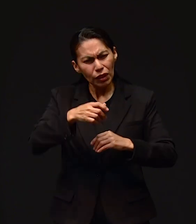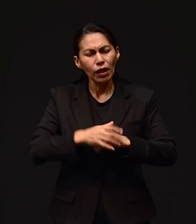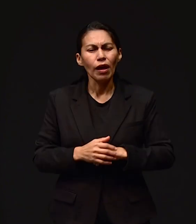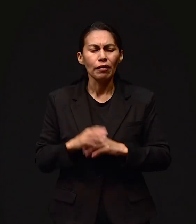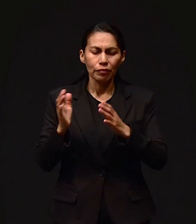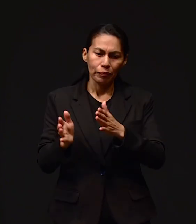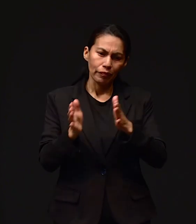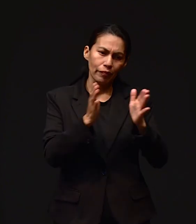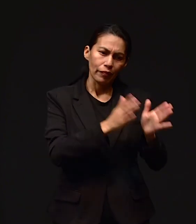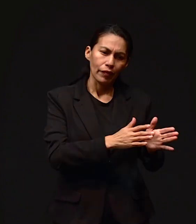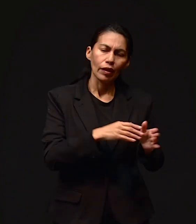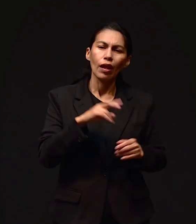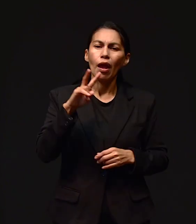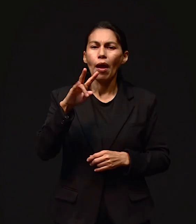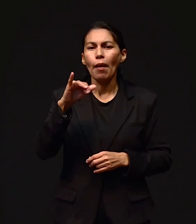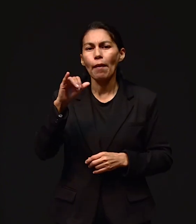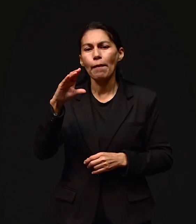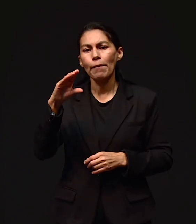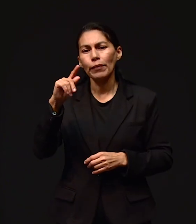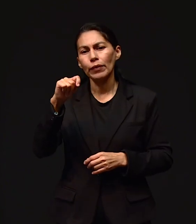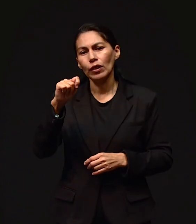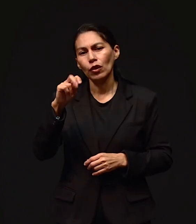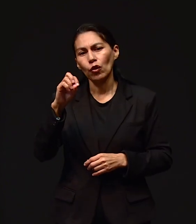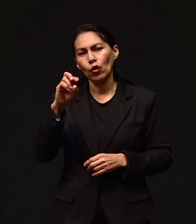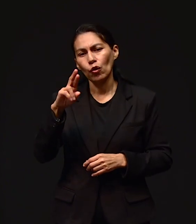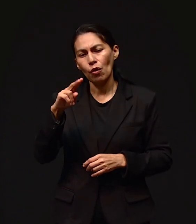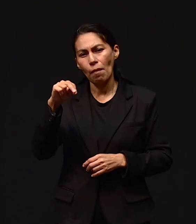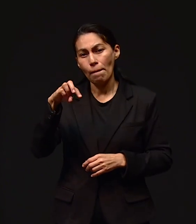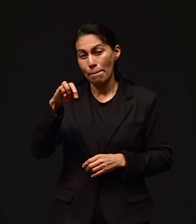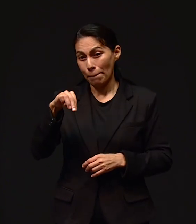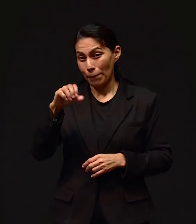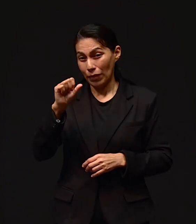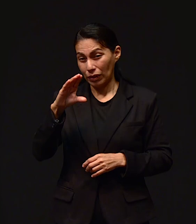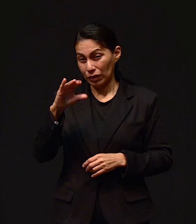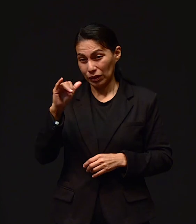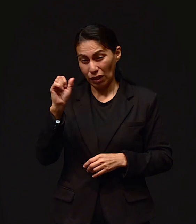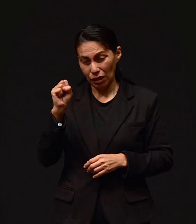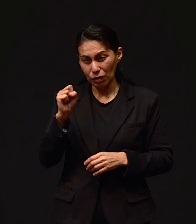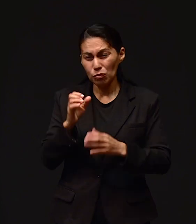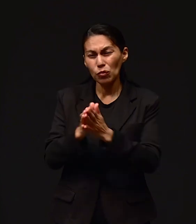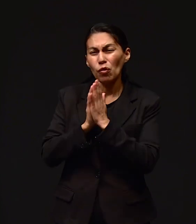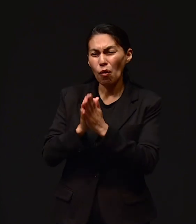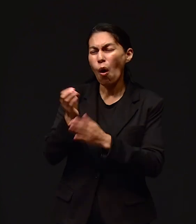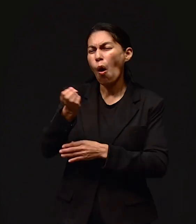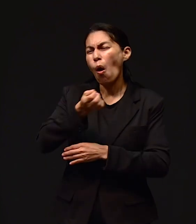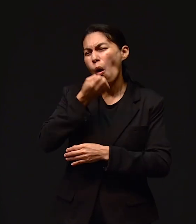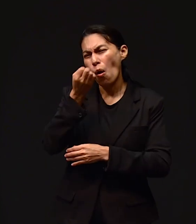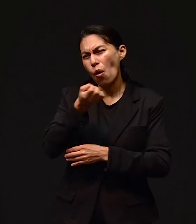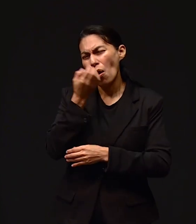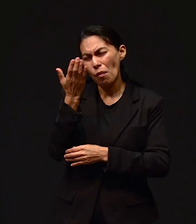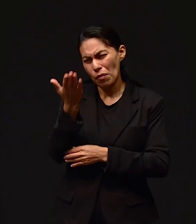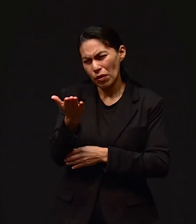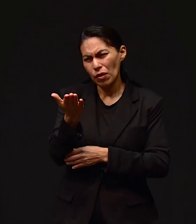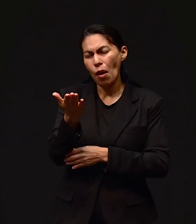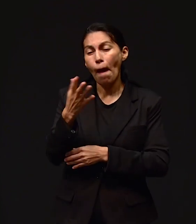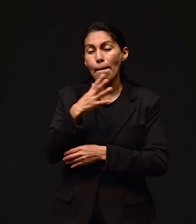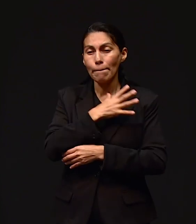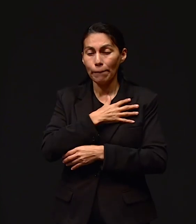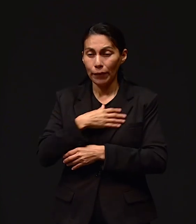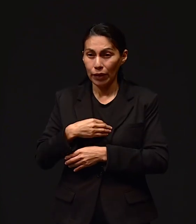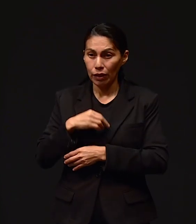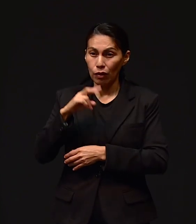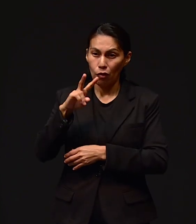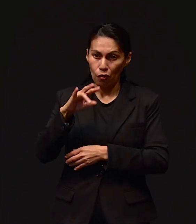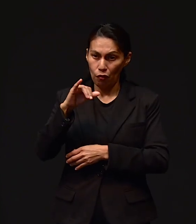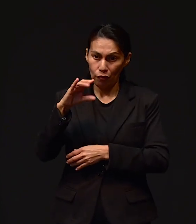mis hijos Sobre todo por mi hijo Víctor Junior Que está alejado del Señor Víctor estaremos orando por